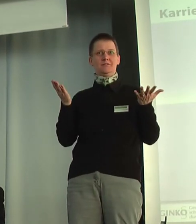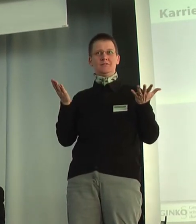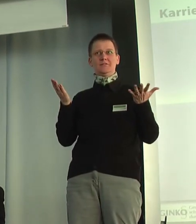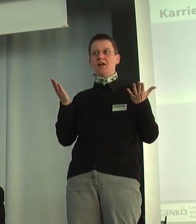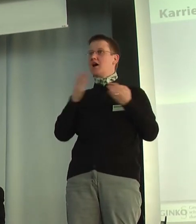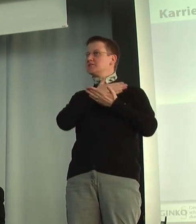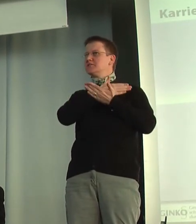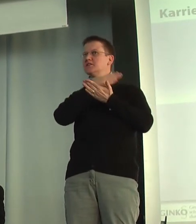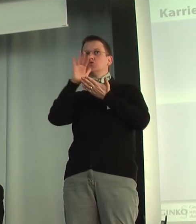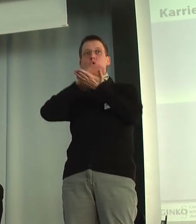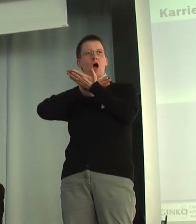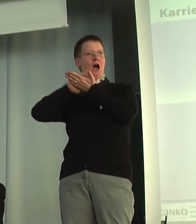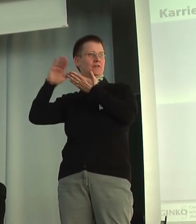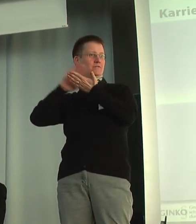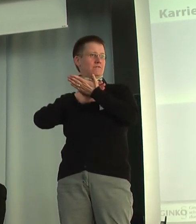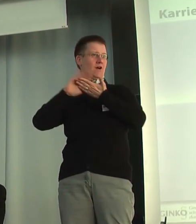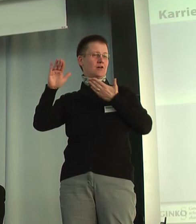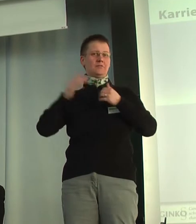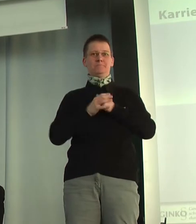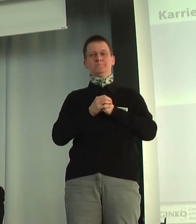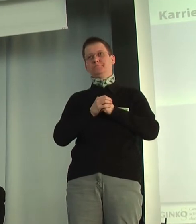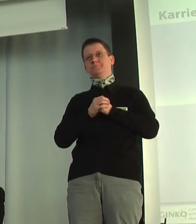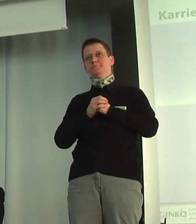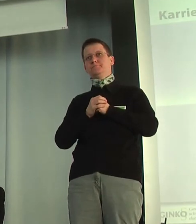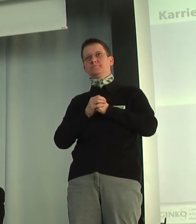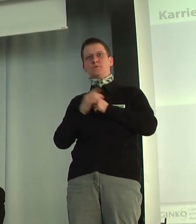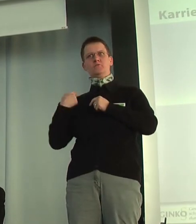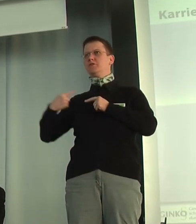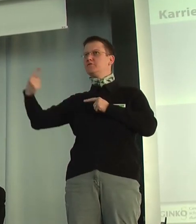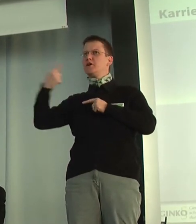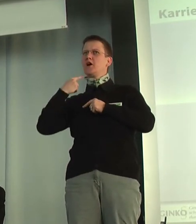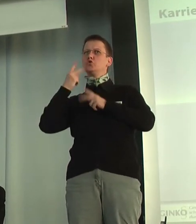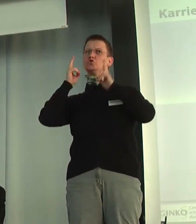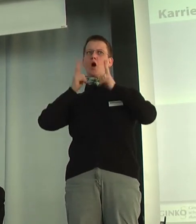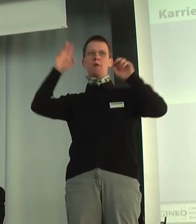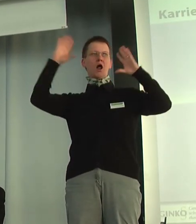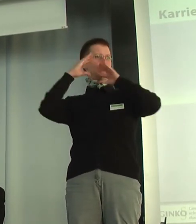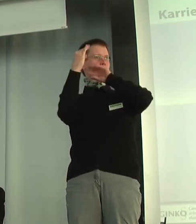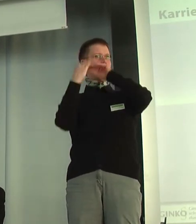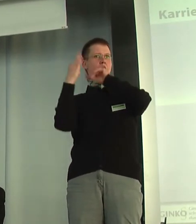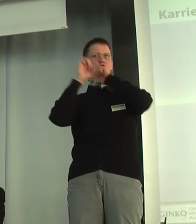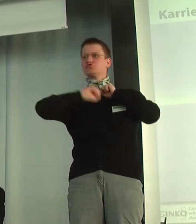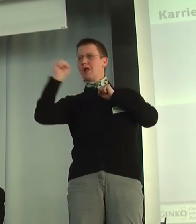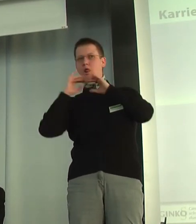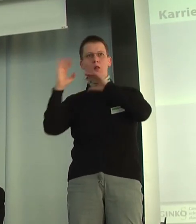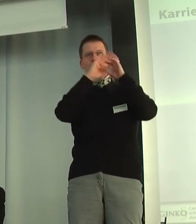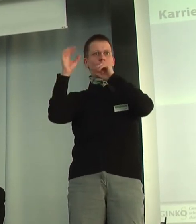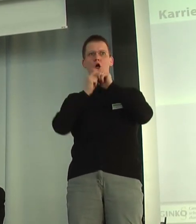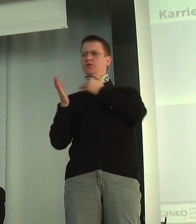so einfach, wie wir uns normalerweise unterhalten. So schnell nahe man ihn weit.